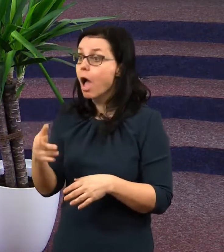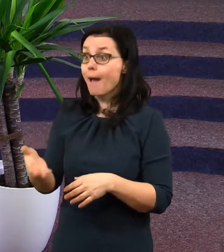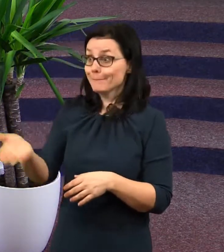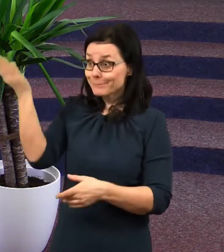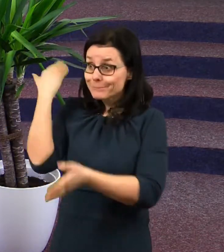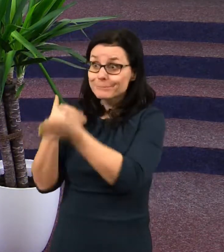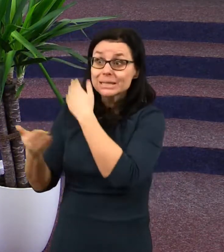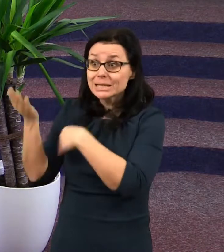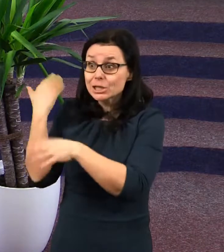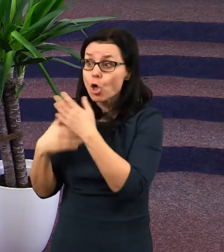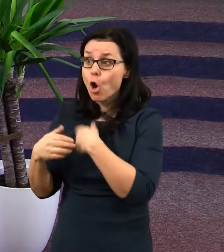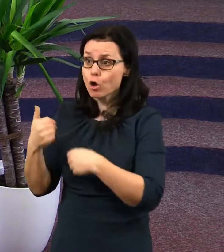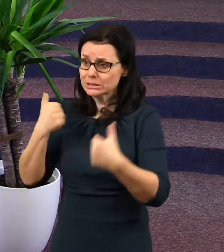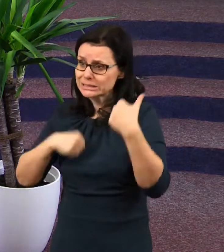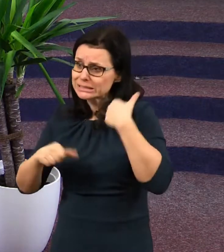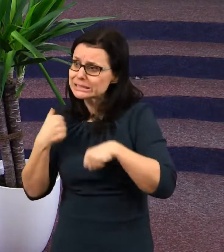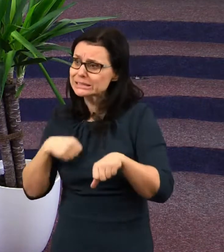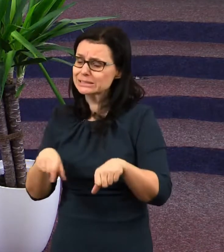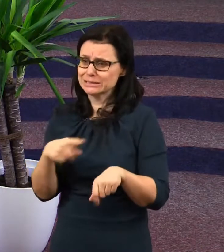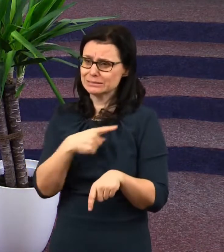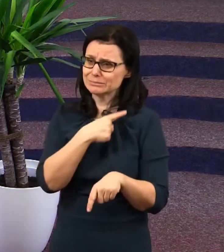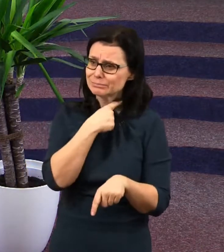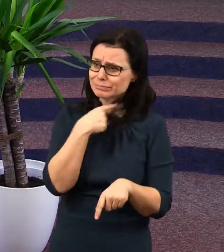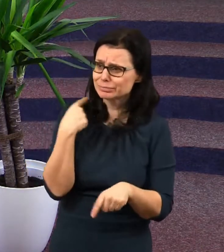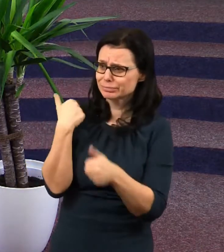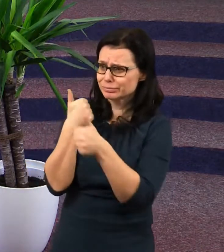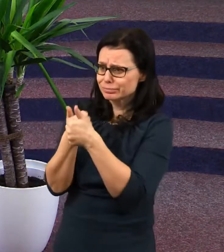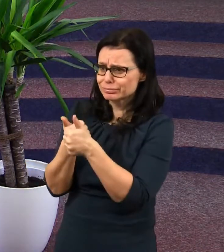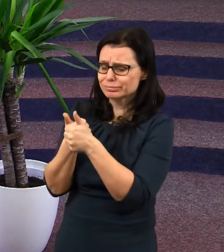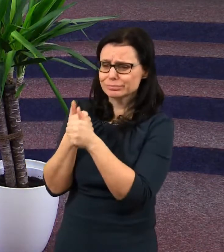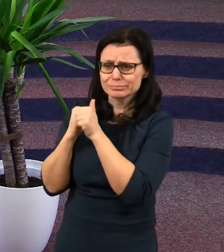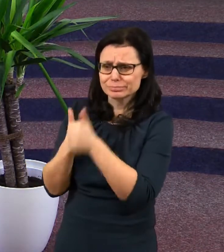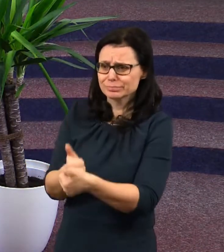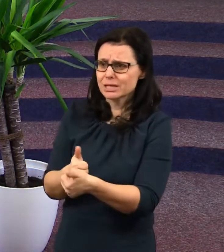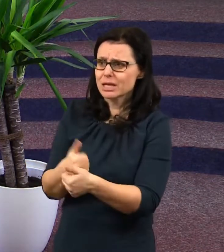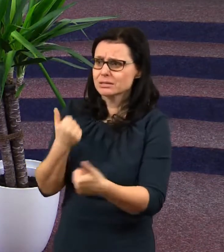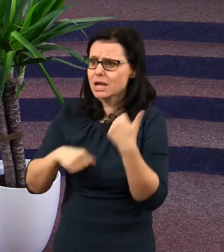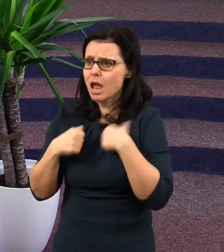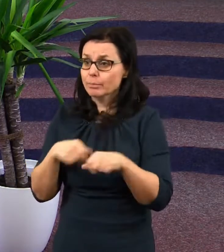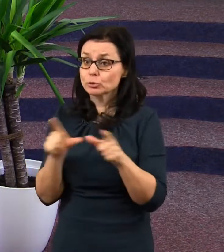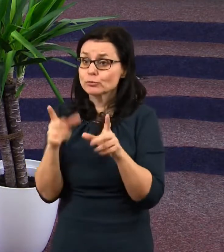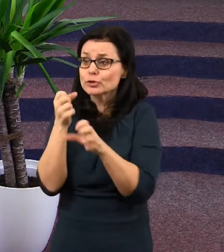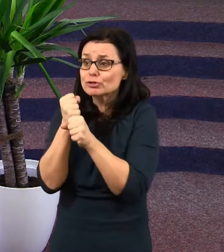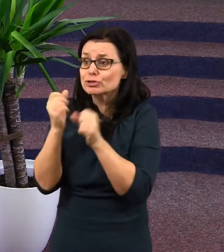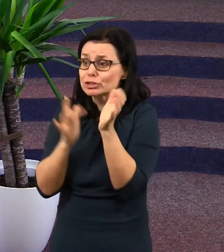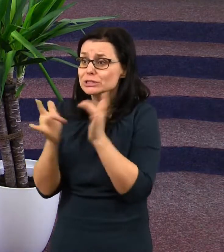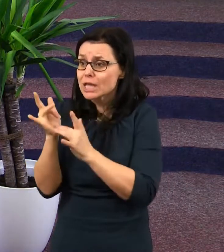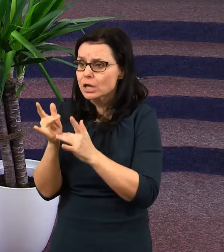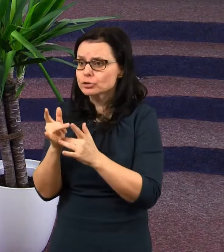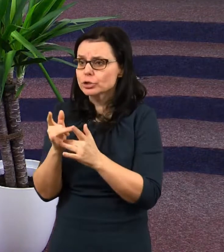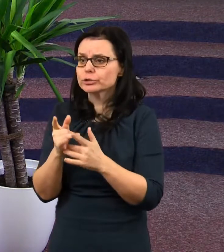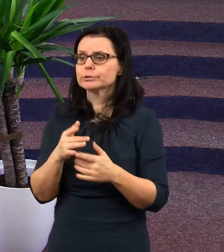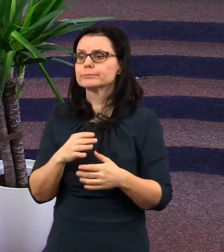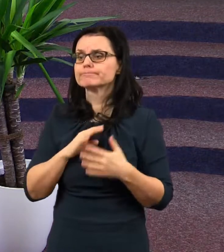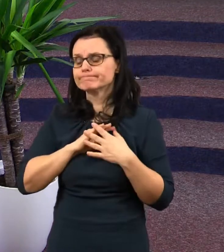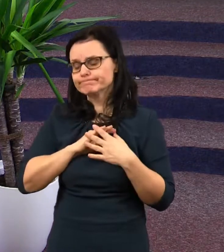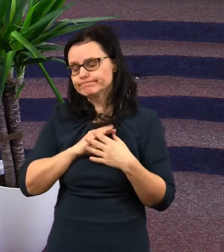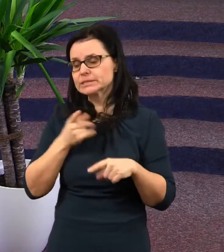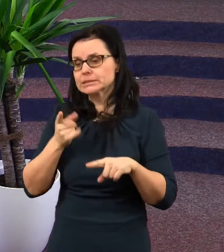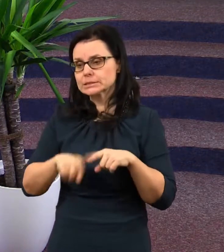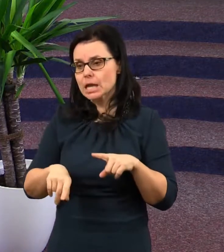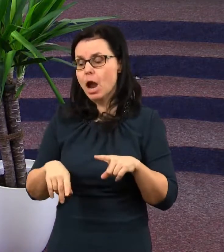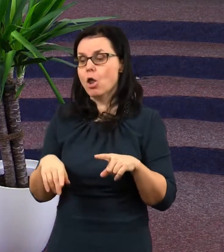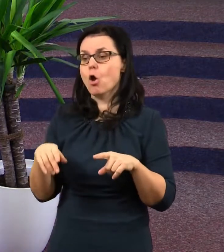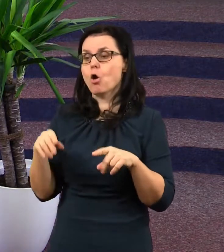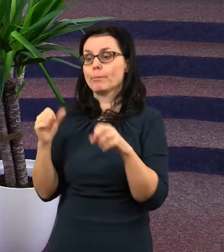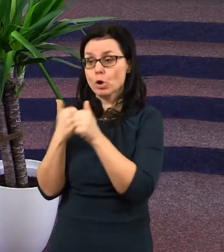kteří trpěli pro svědectví Ježíšovo, pro boží slovo a byli ochotni obětovat i svůj život,